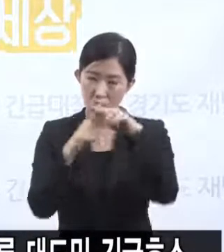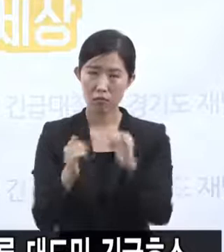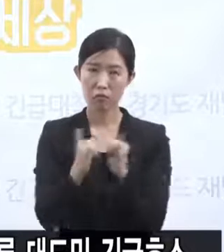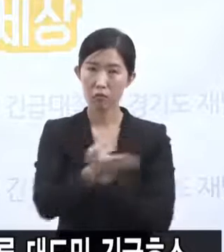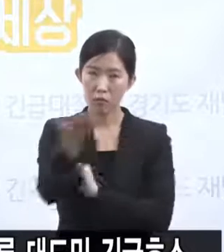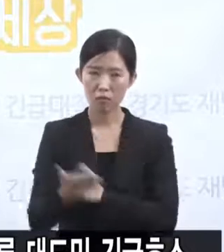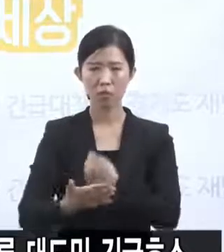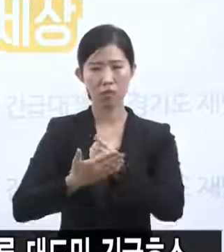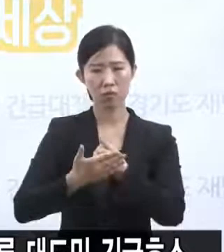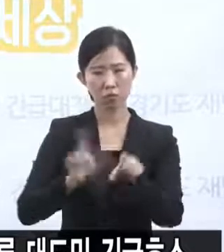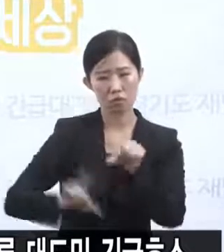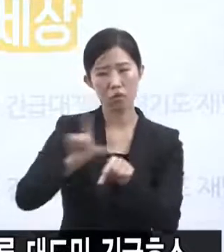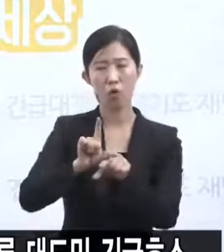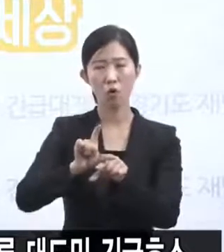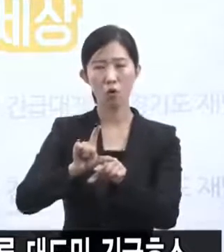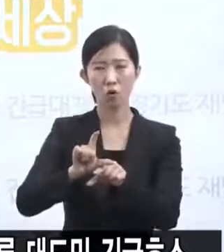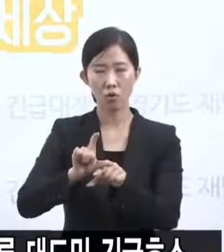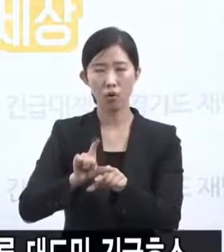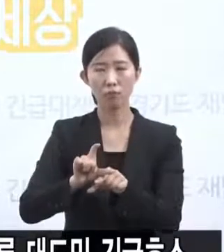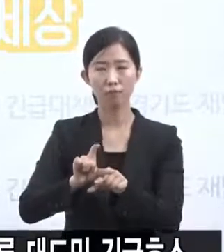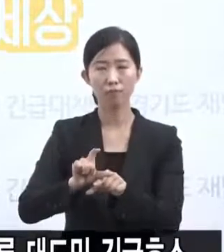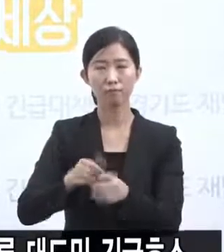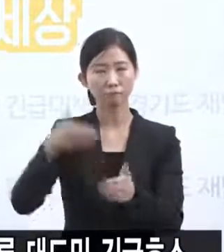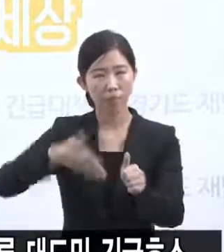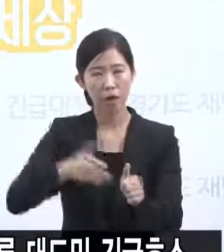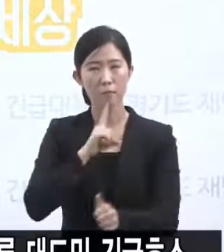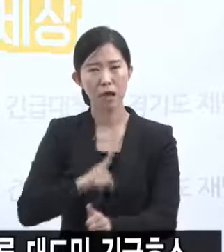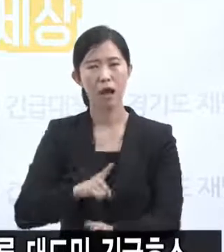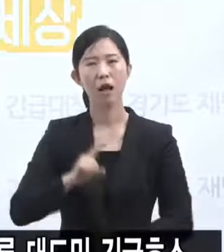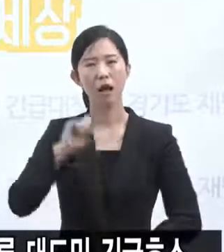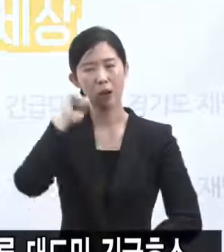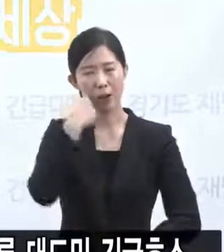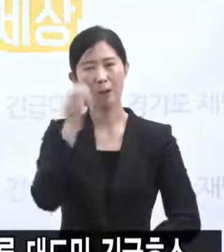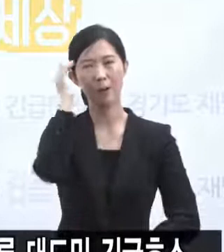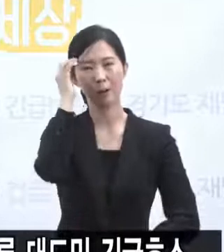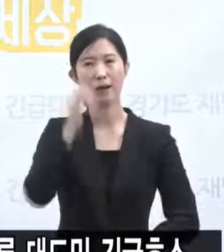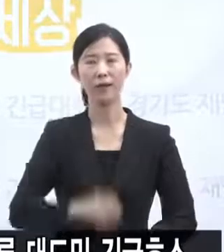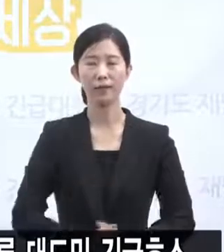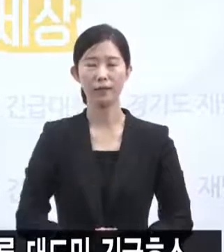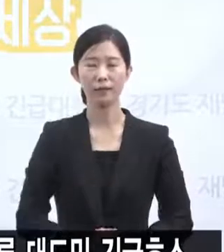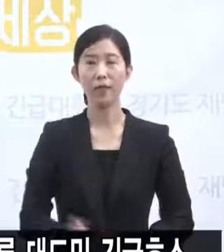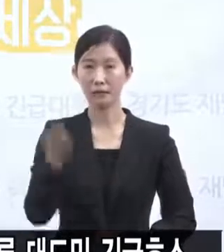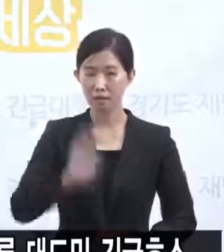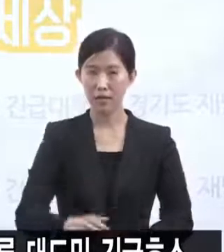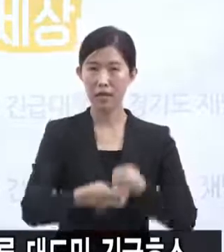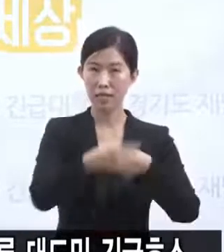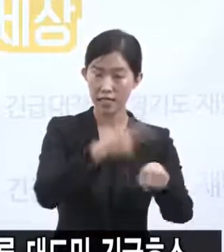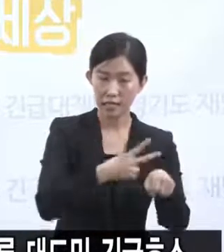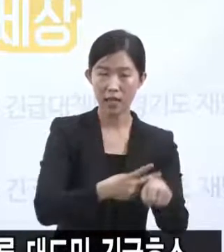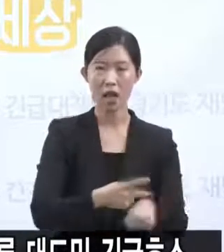생활치료시설 및 가정대기자관리시스템 확충에 따라서 의사, 간호사,